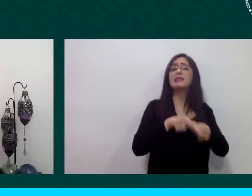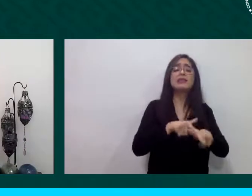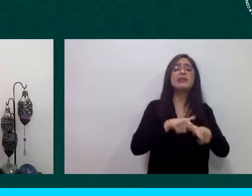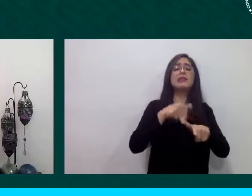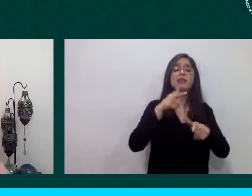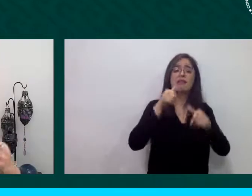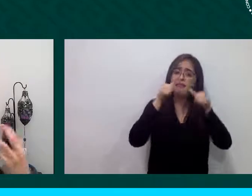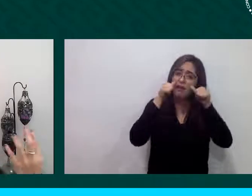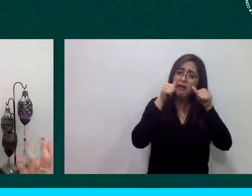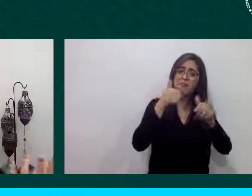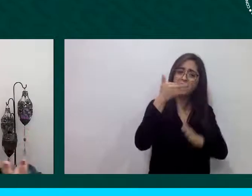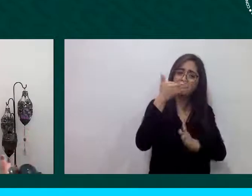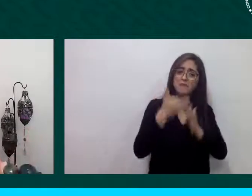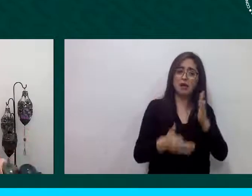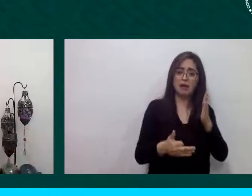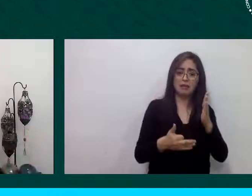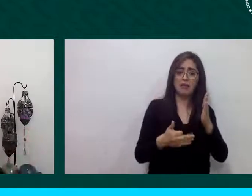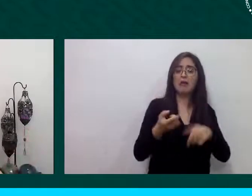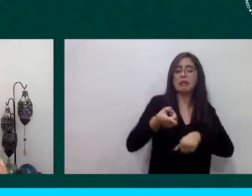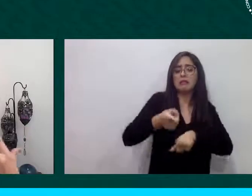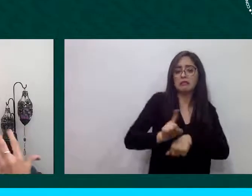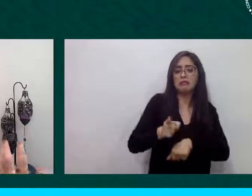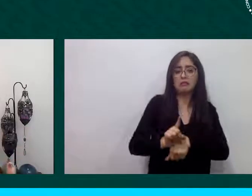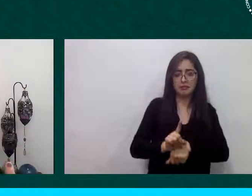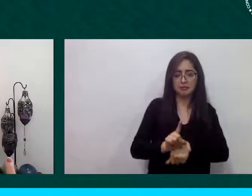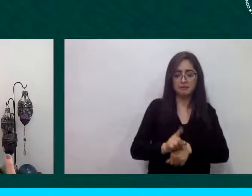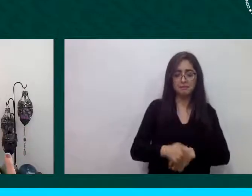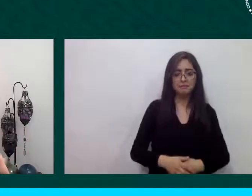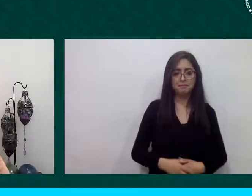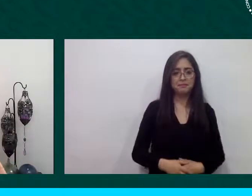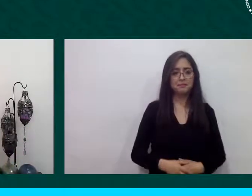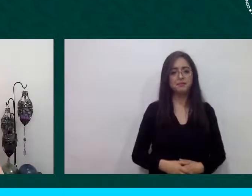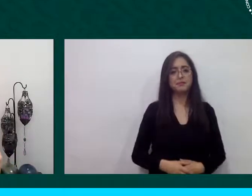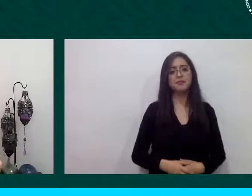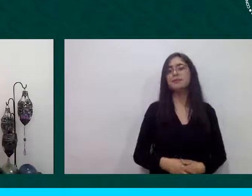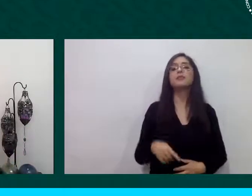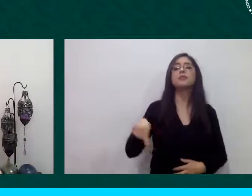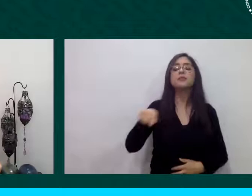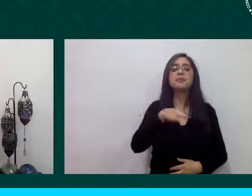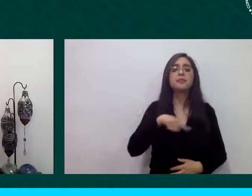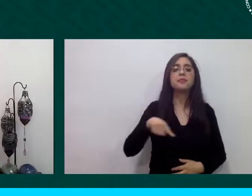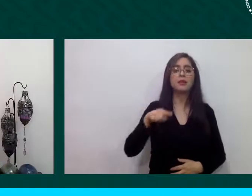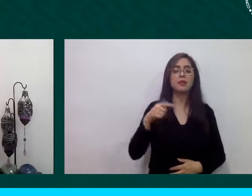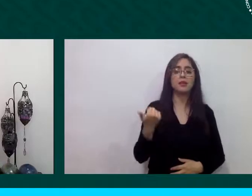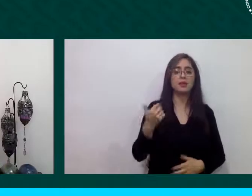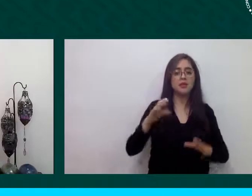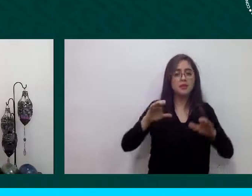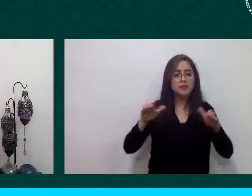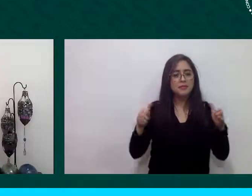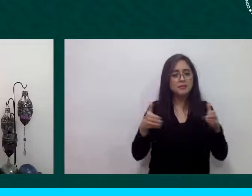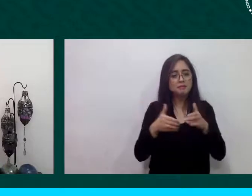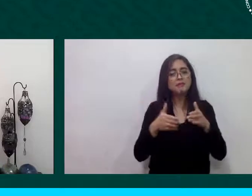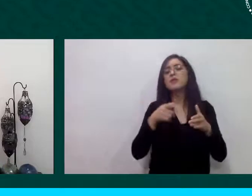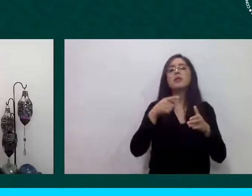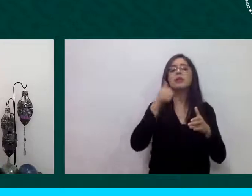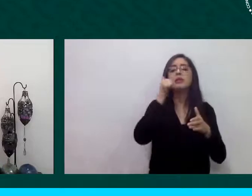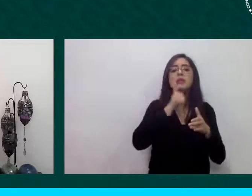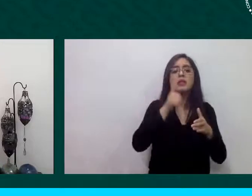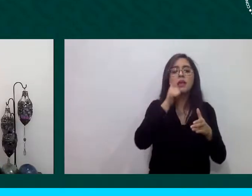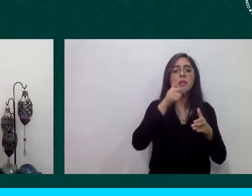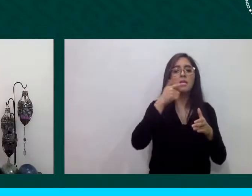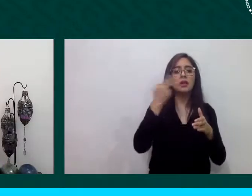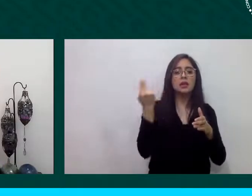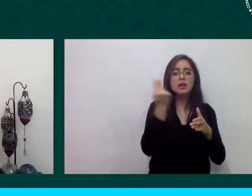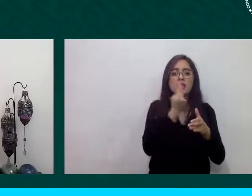en general sociedad civil demostrar estos beneficios compartidos estas contribuciones tan